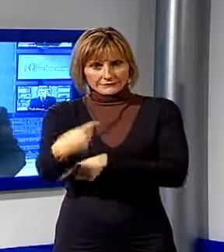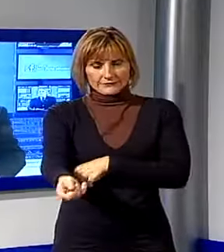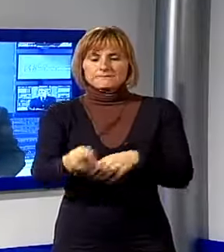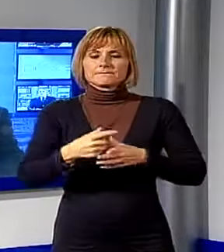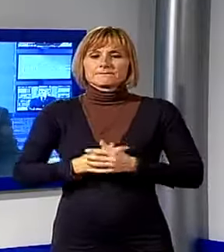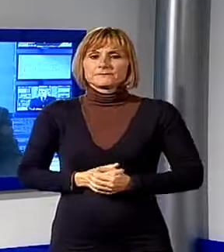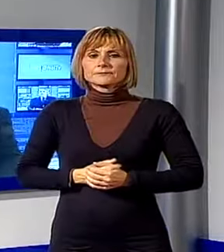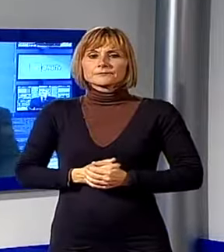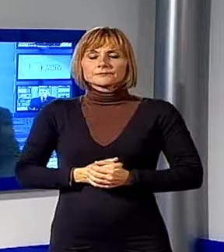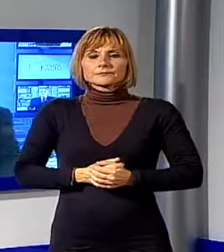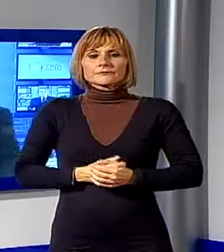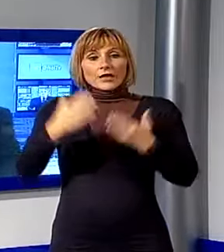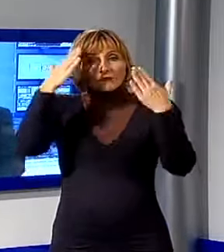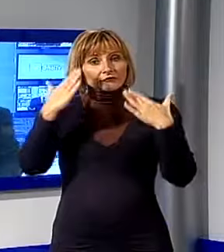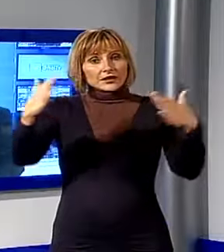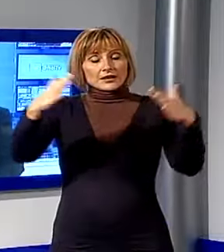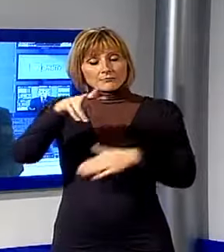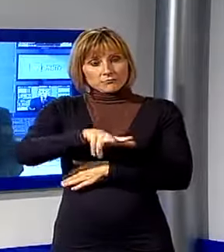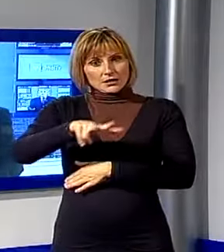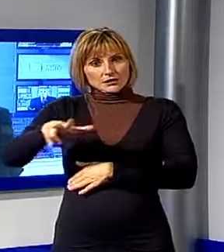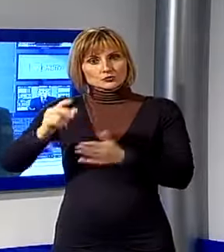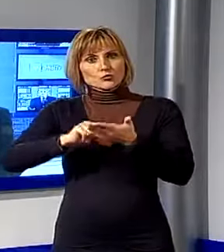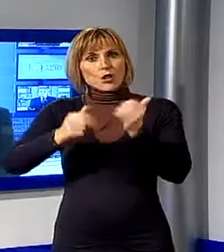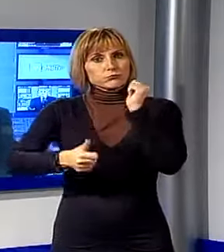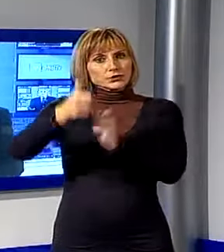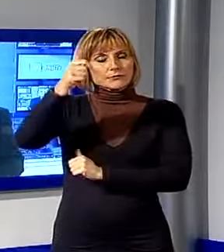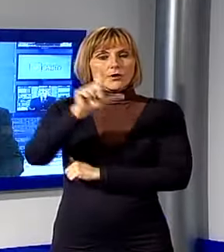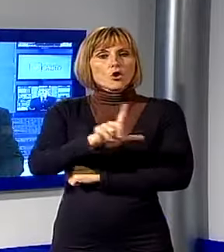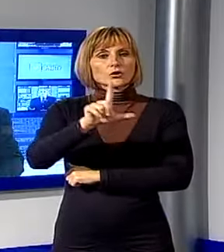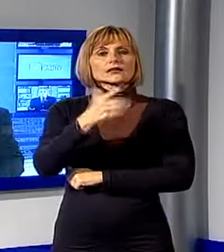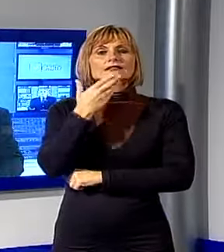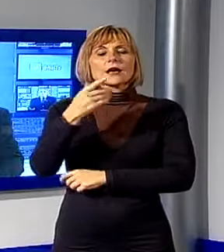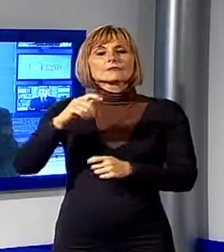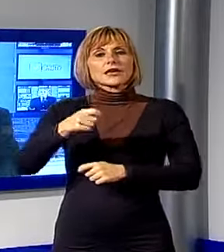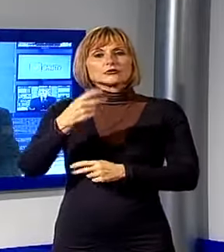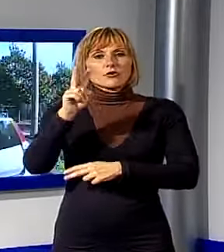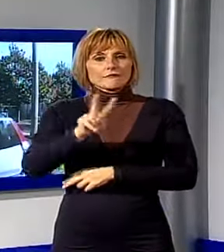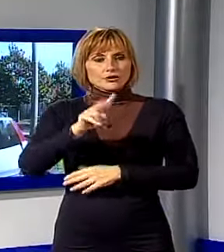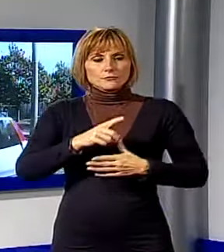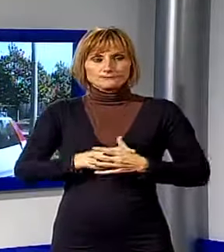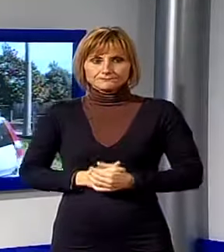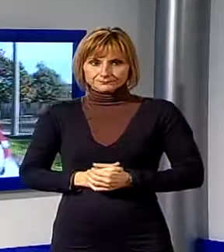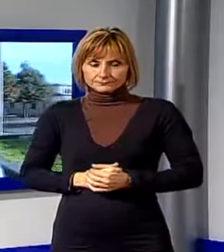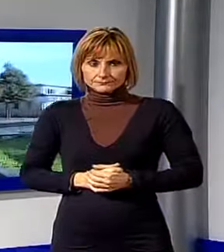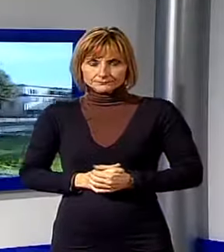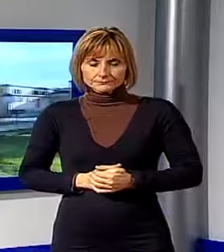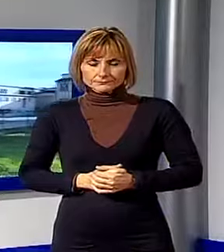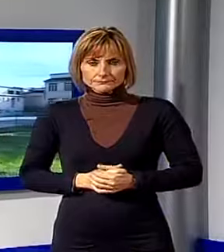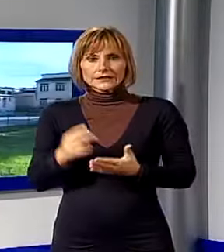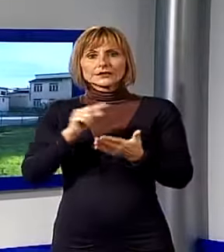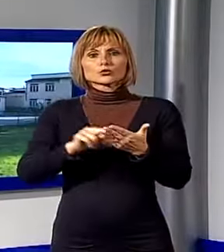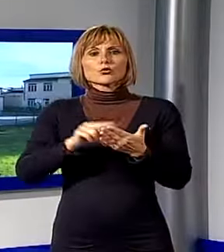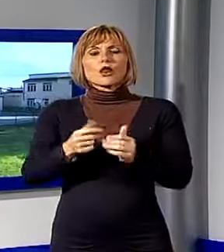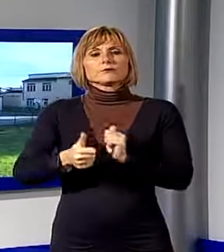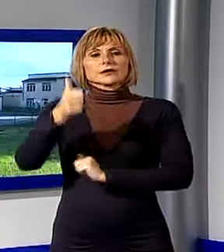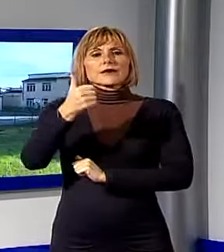Finalmente un parcheggio per la primaria Lorenzini di San Pietro a Vico. La scuola primaria di